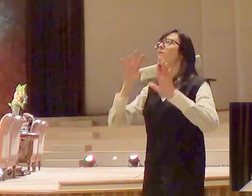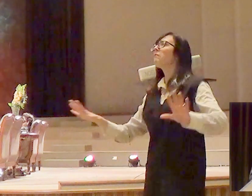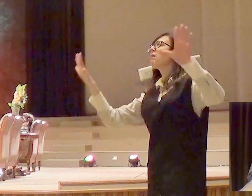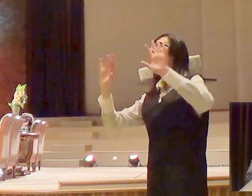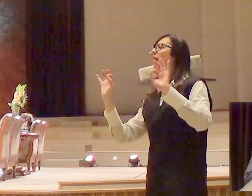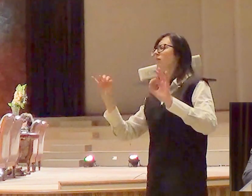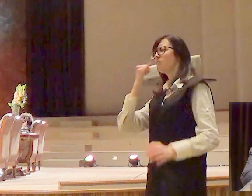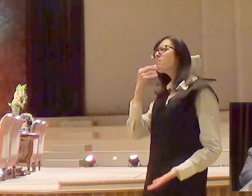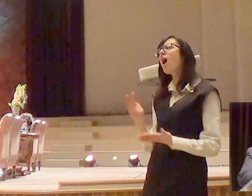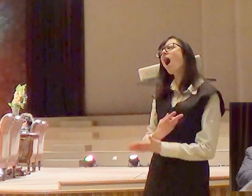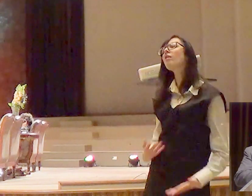errada?